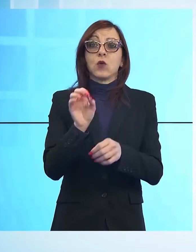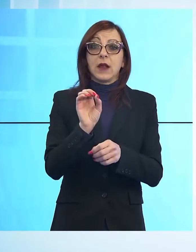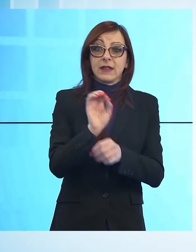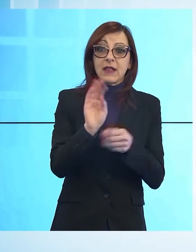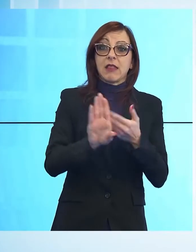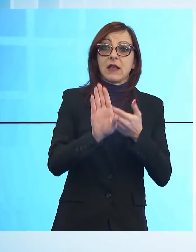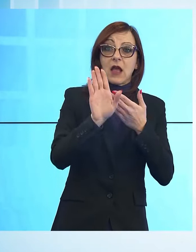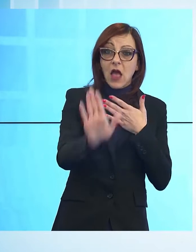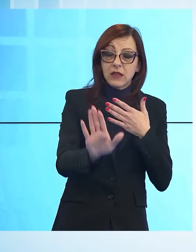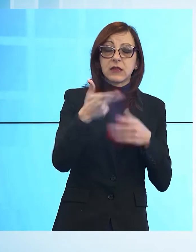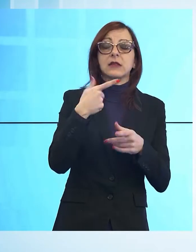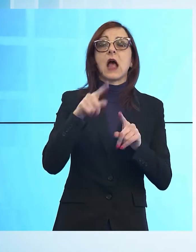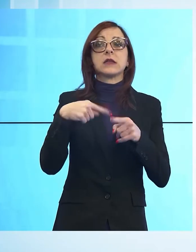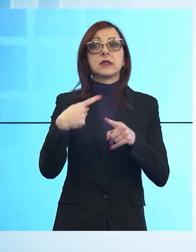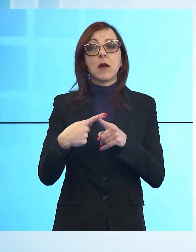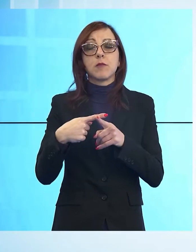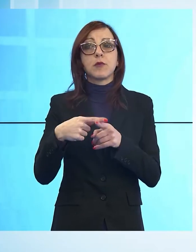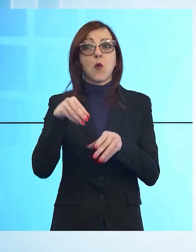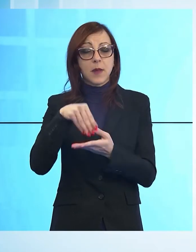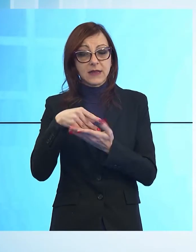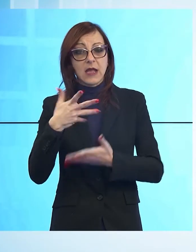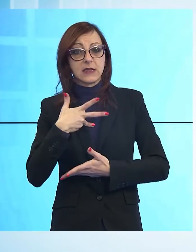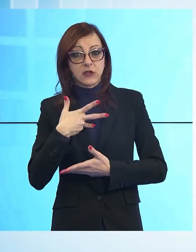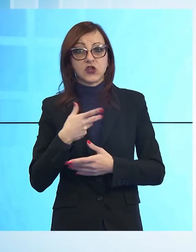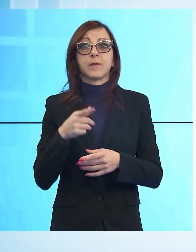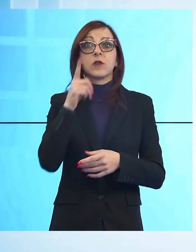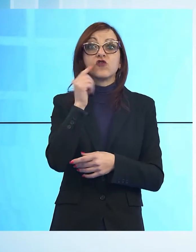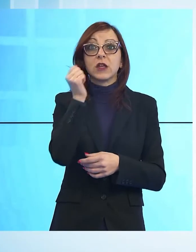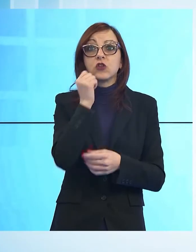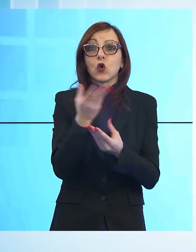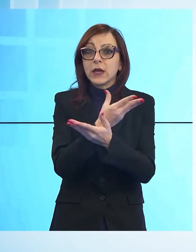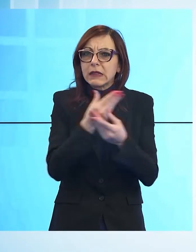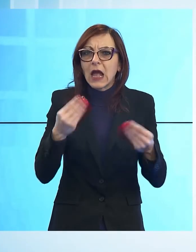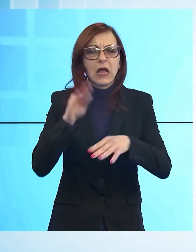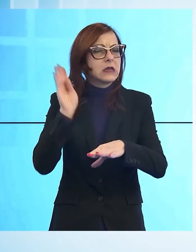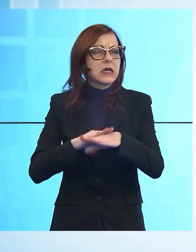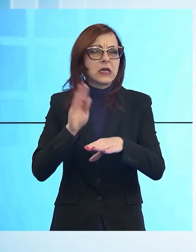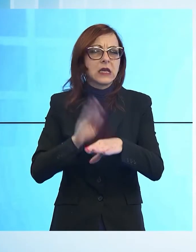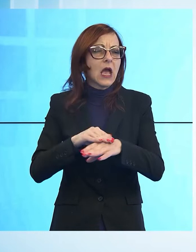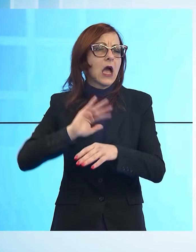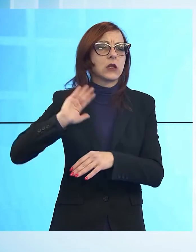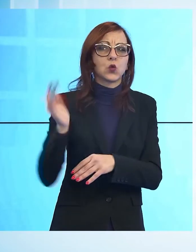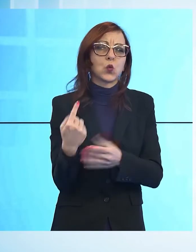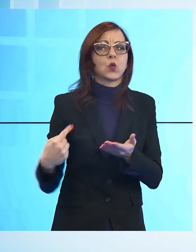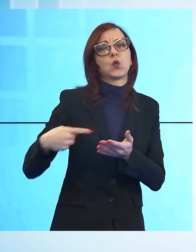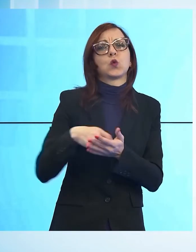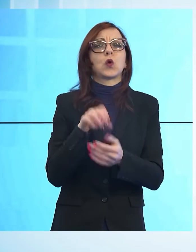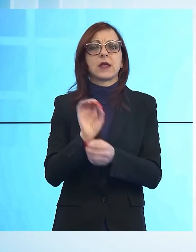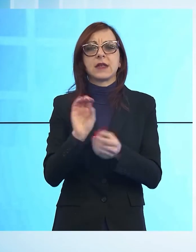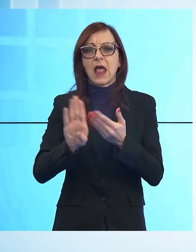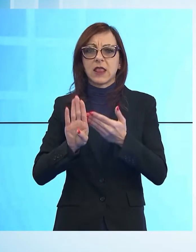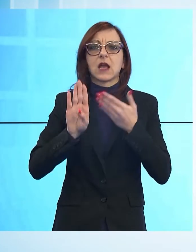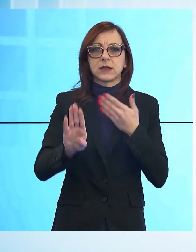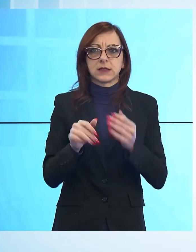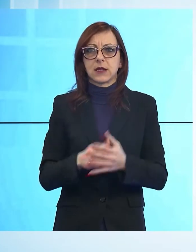semplice. E in questo scenario sono molti genitori, riferisce Buonriposi, che chiedono a gran voce il ritorno alla didattica a distanza.